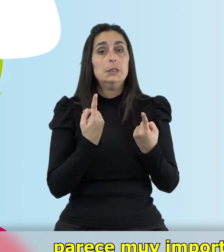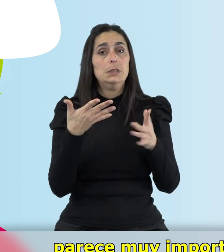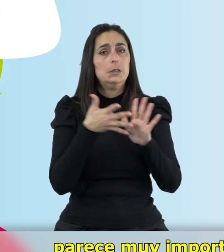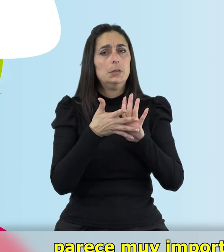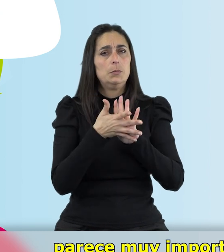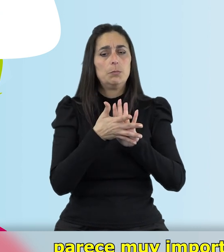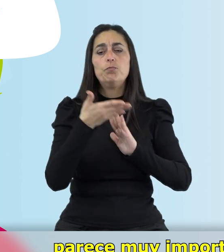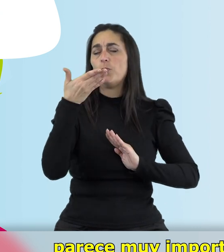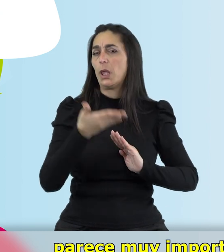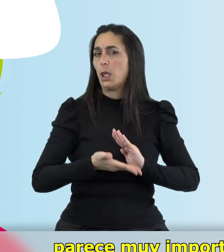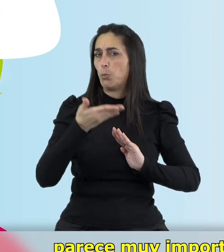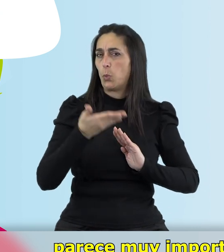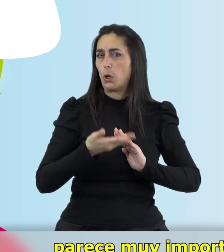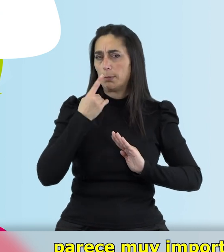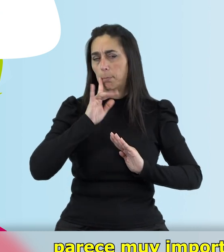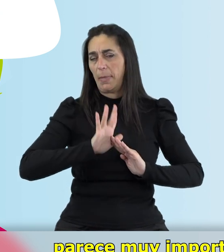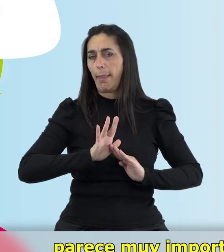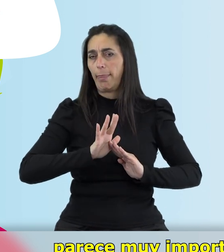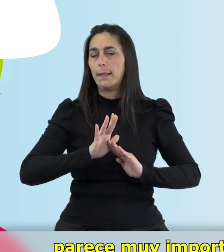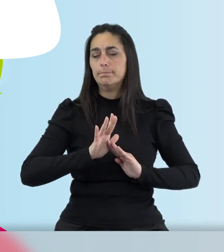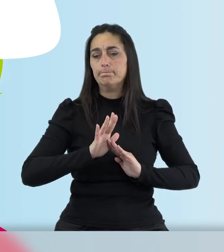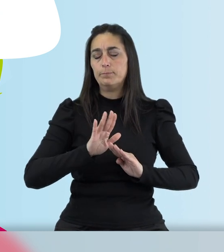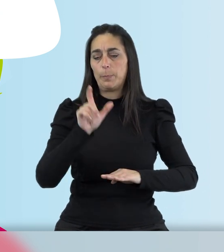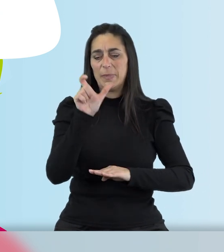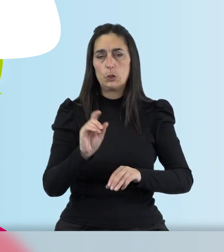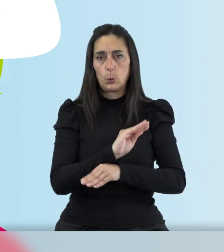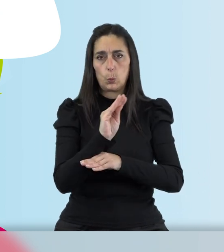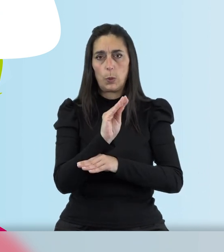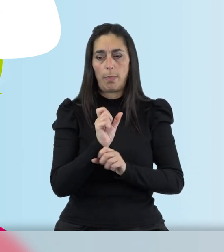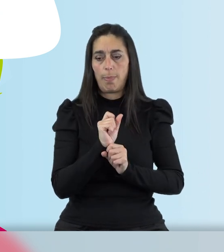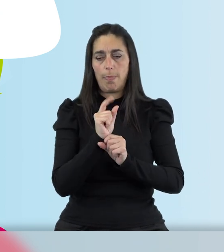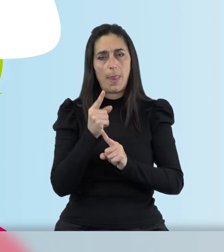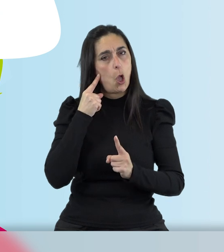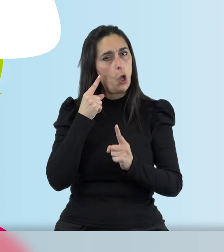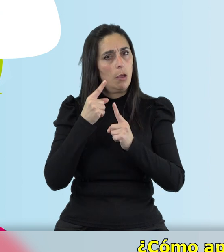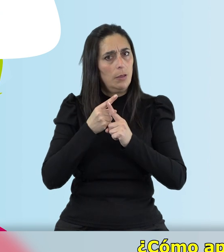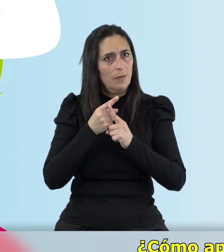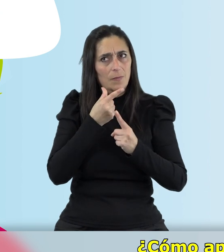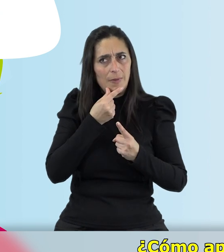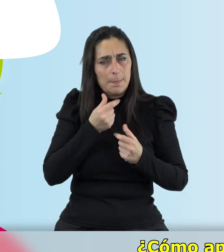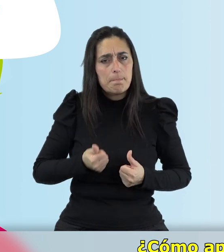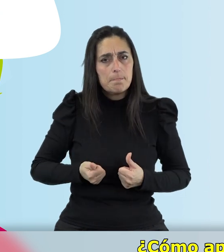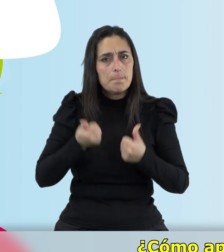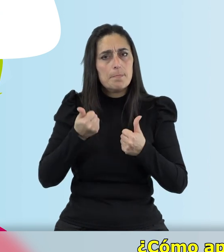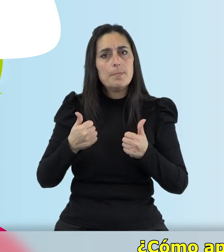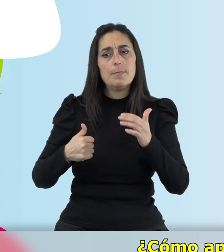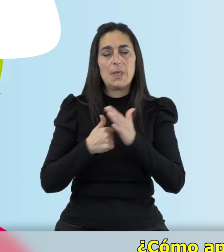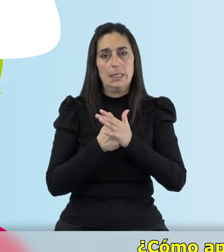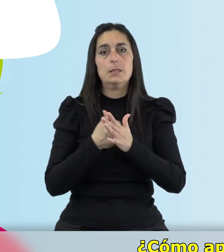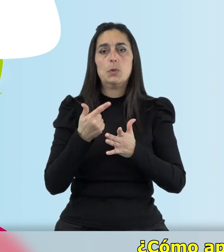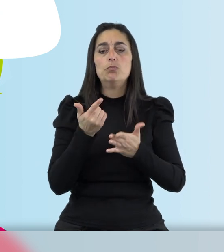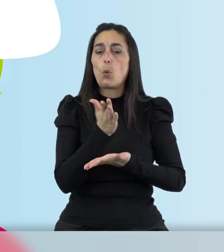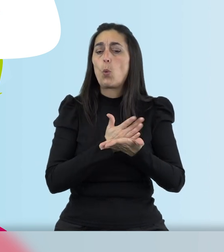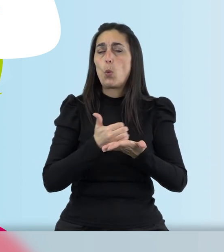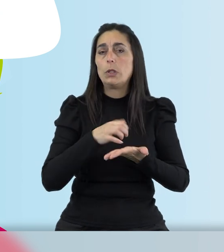hablando, parece muy importante facilitar esta labor a los cuidadores en la medida de lo posible. ¿Cómo apoya la Junta de